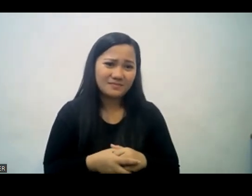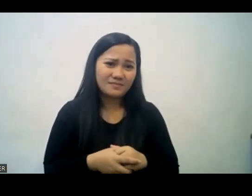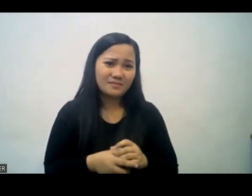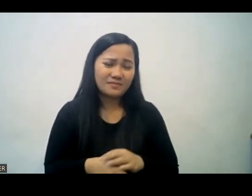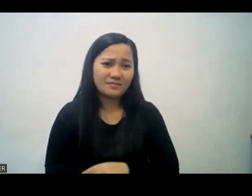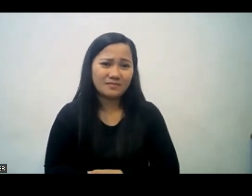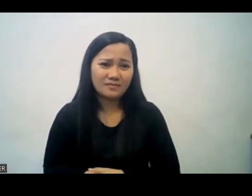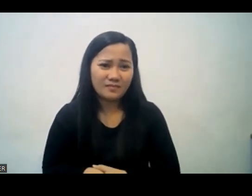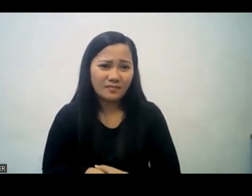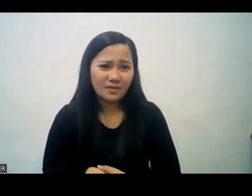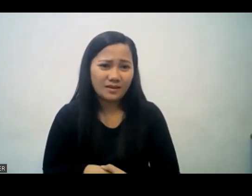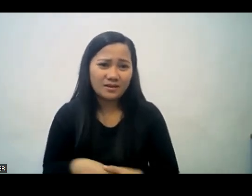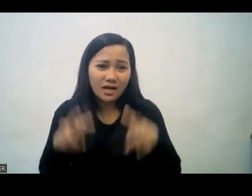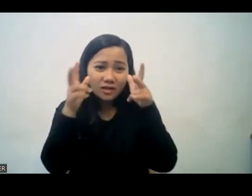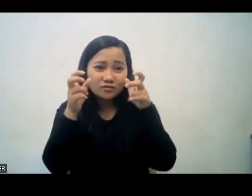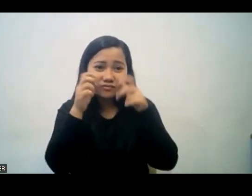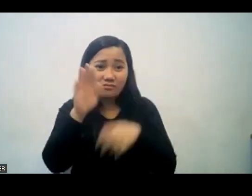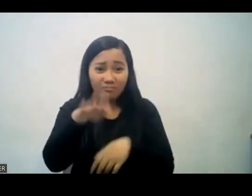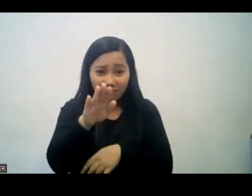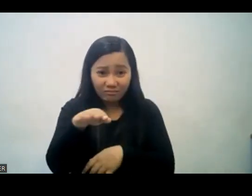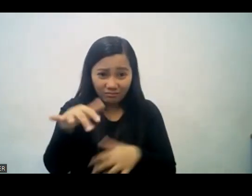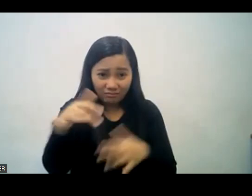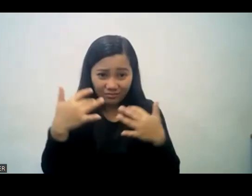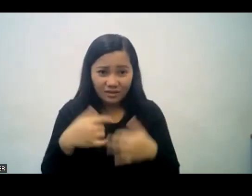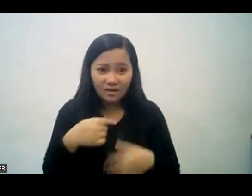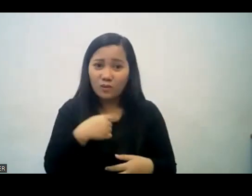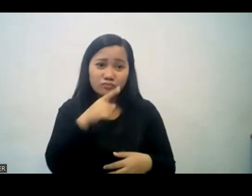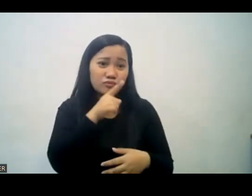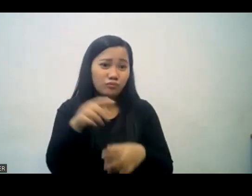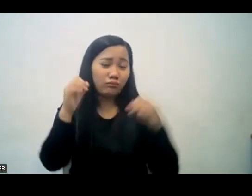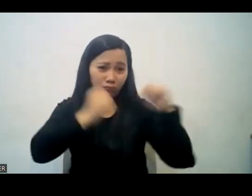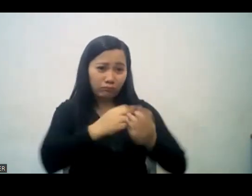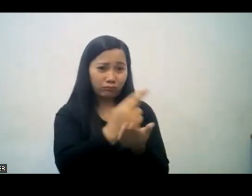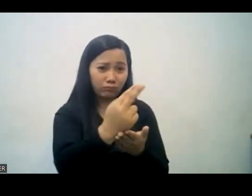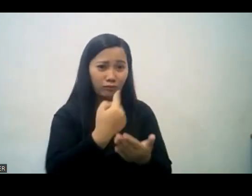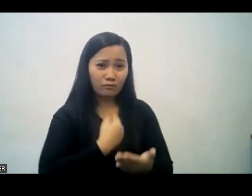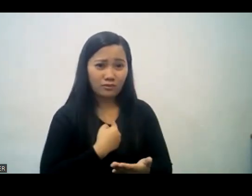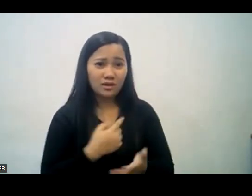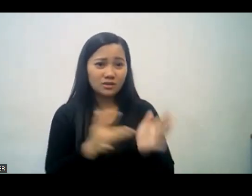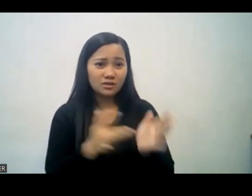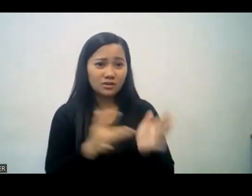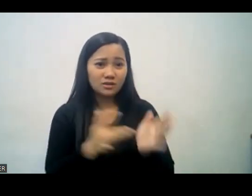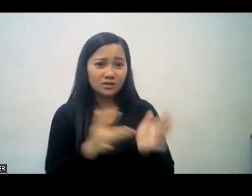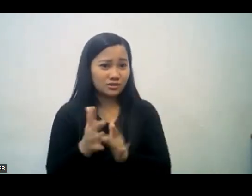listen to me i agree with the straight path i have put all my trust in jesus when his death for me